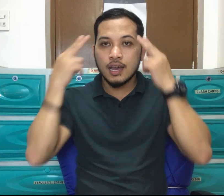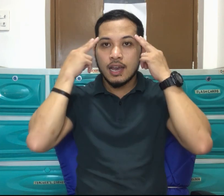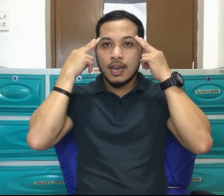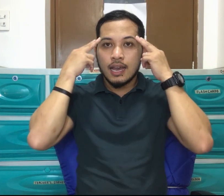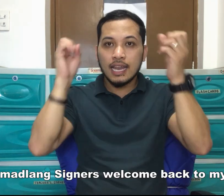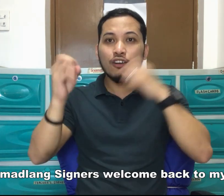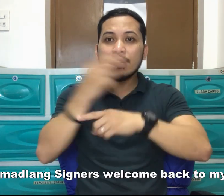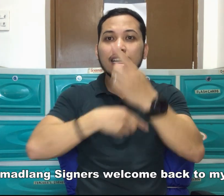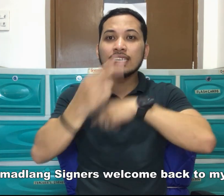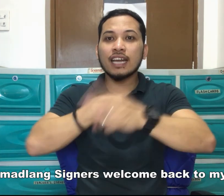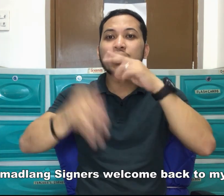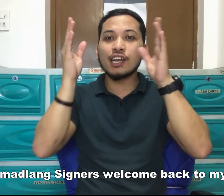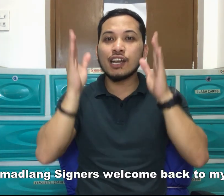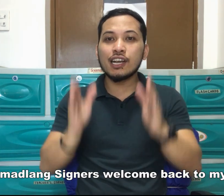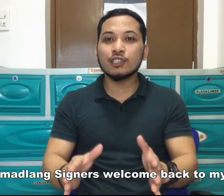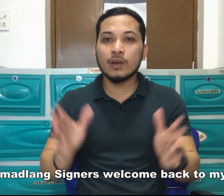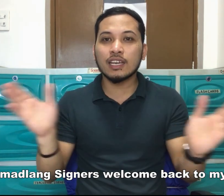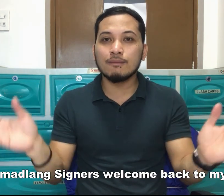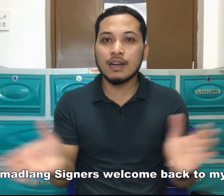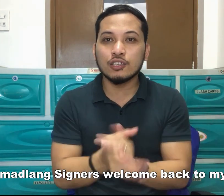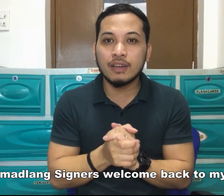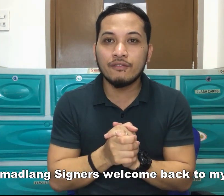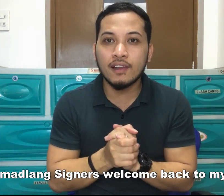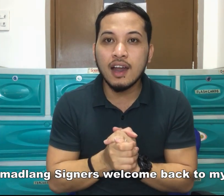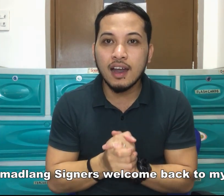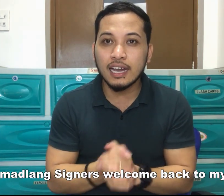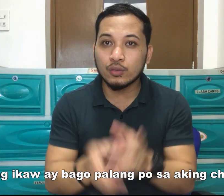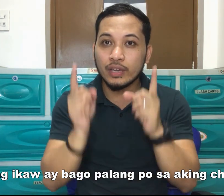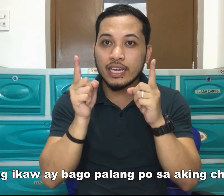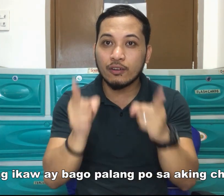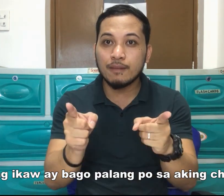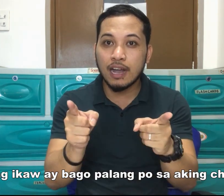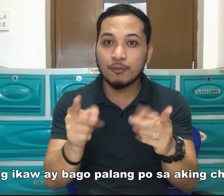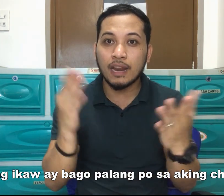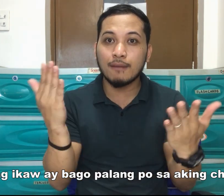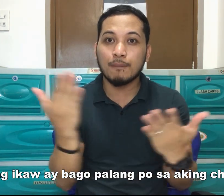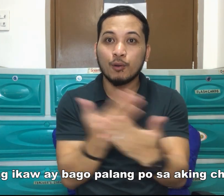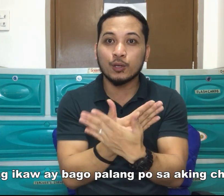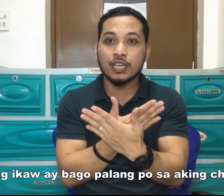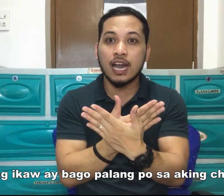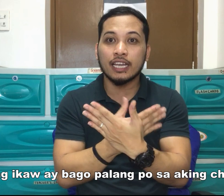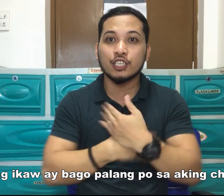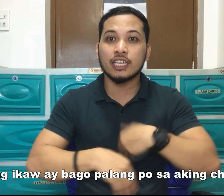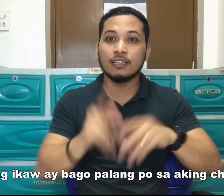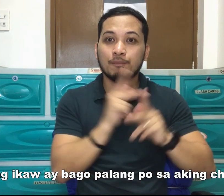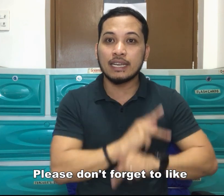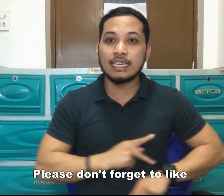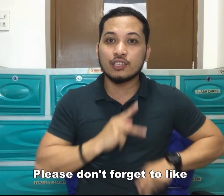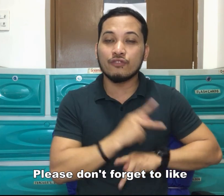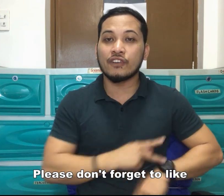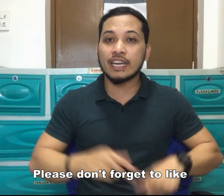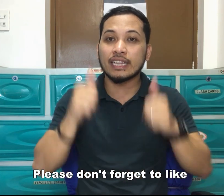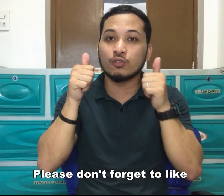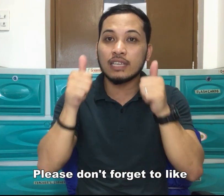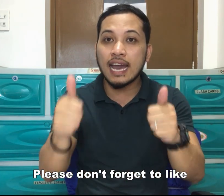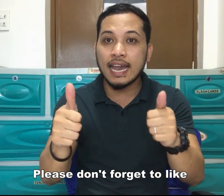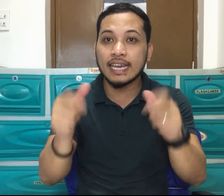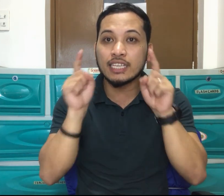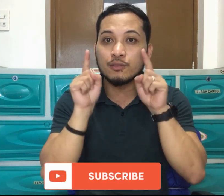Hello, Bad Lang Signers! Welcome back to my vlog! At kung ikaw ay bago pa lamang po sa aking channel, please don't forget to like and